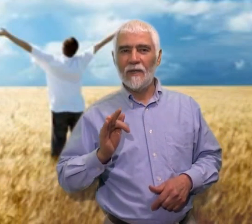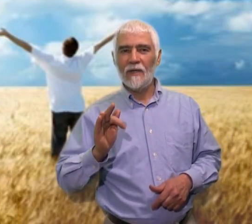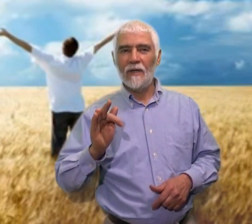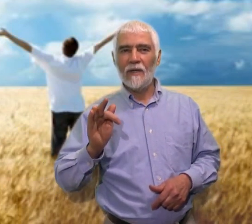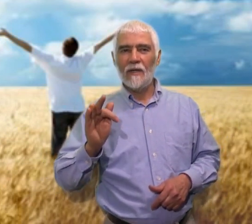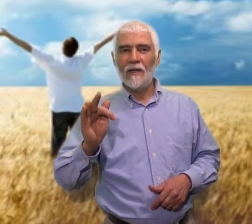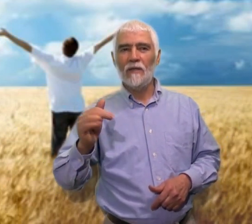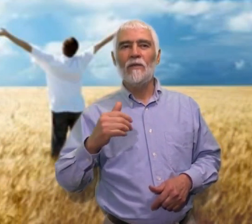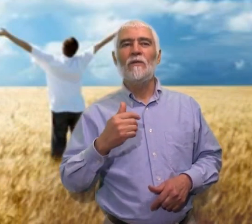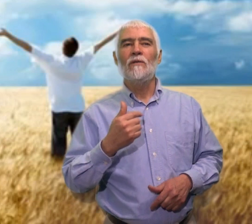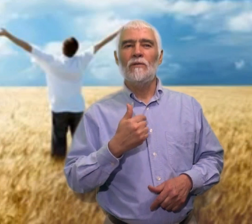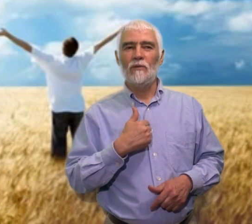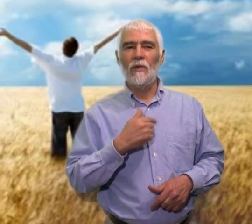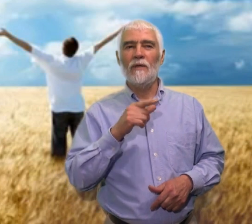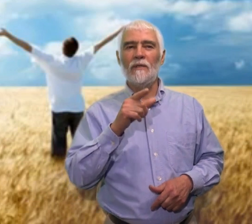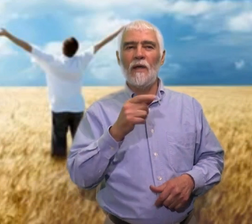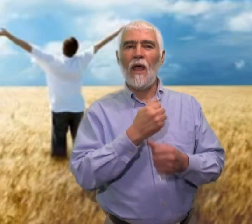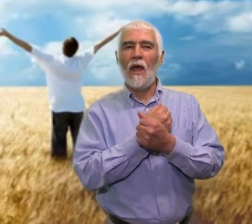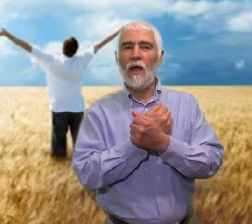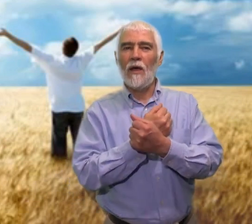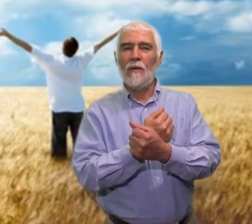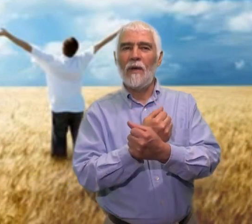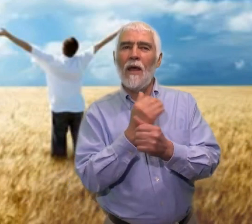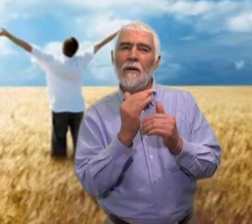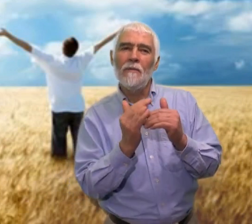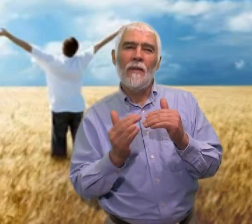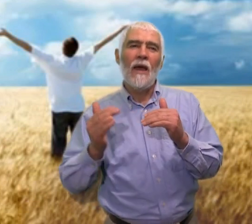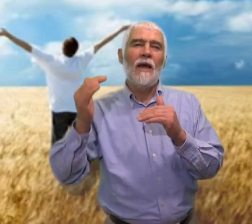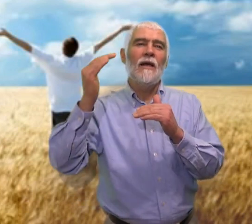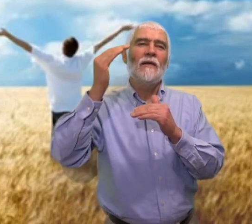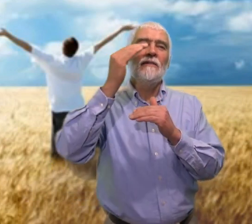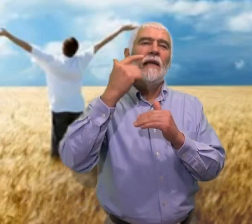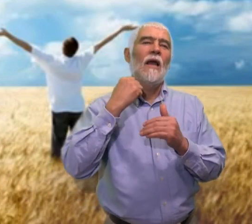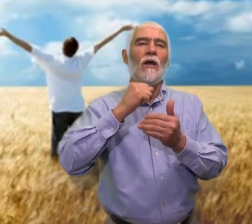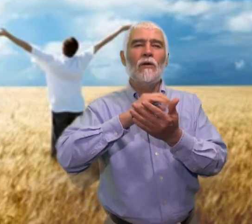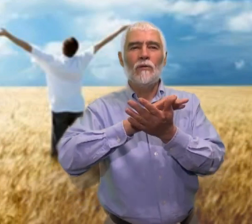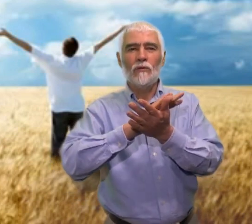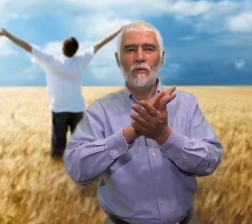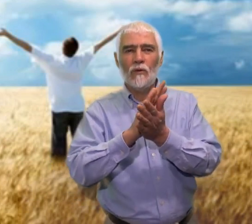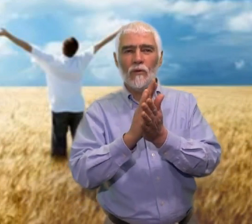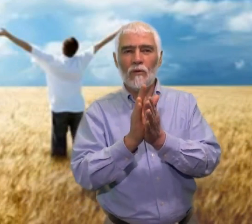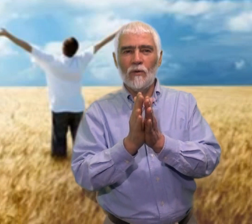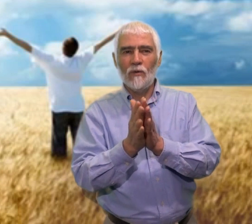Yo te amo más que a todo,